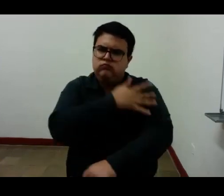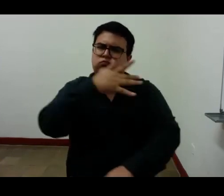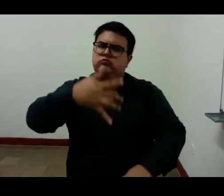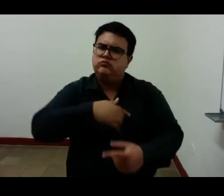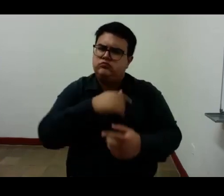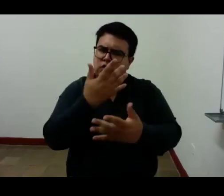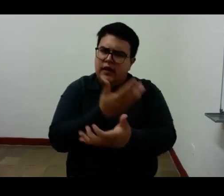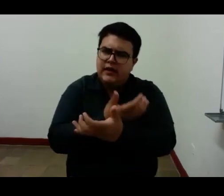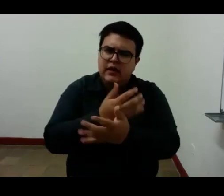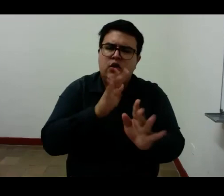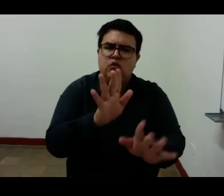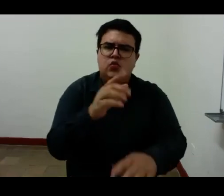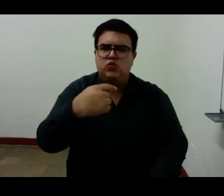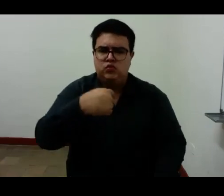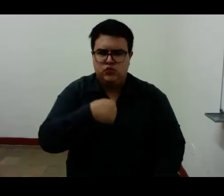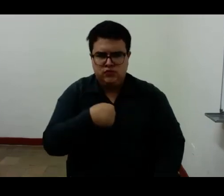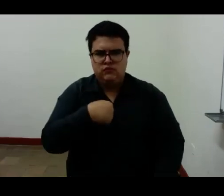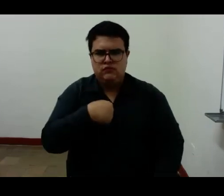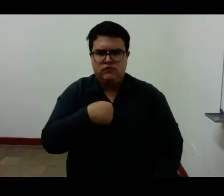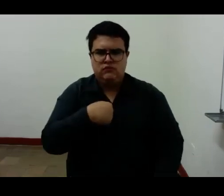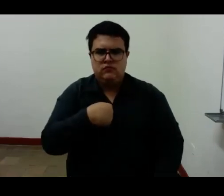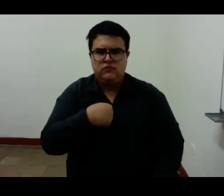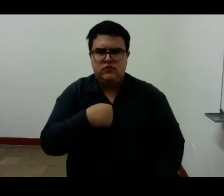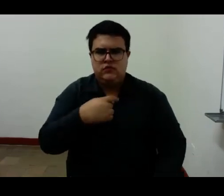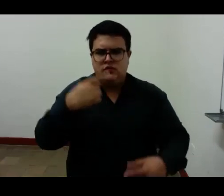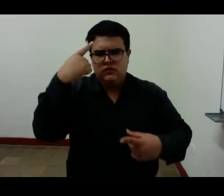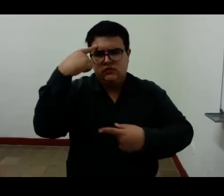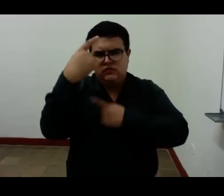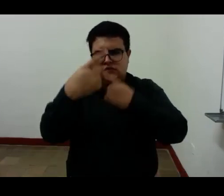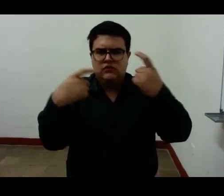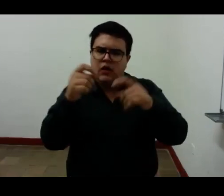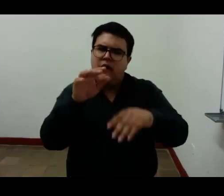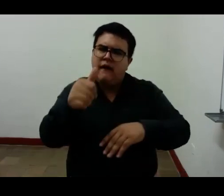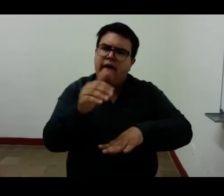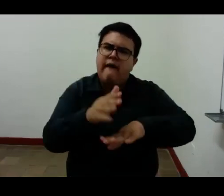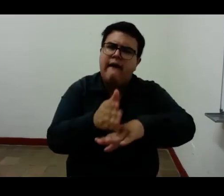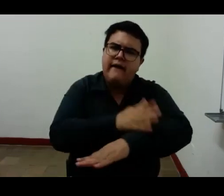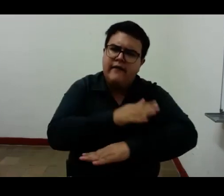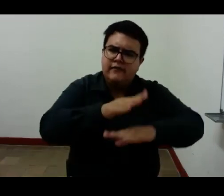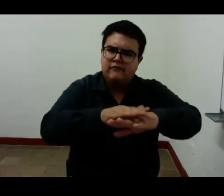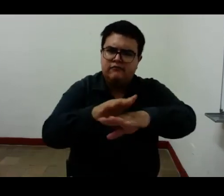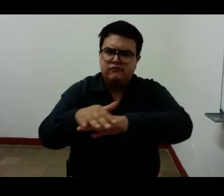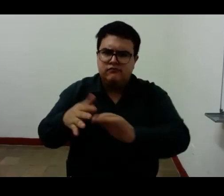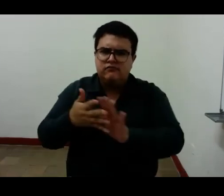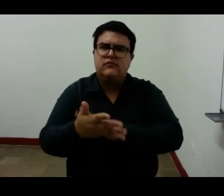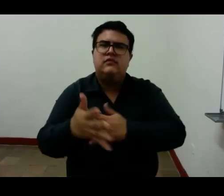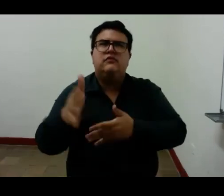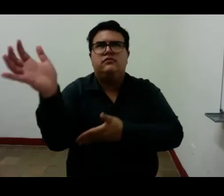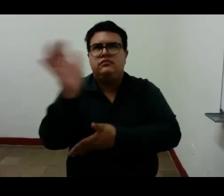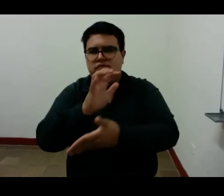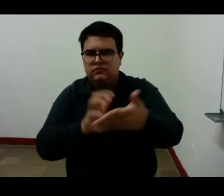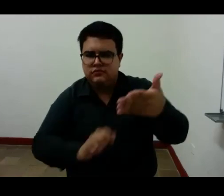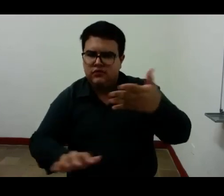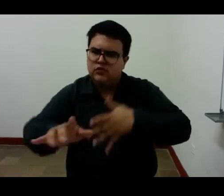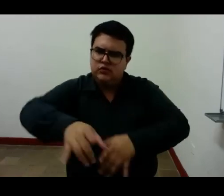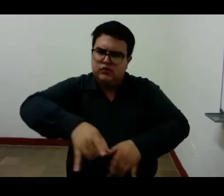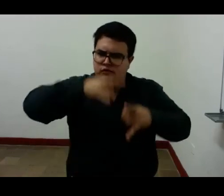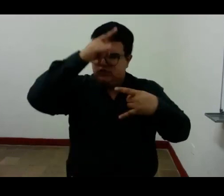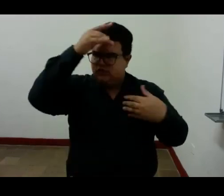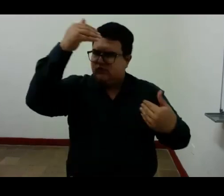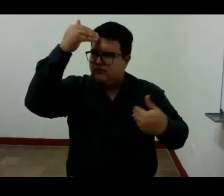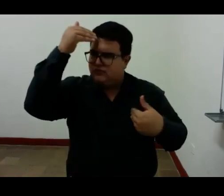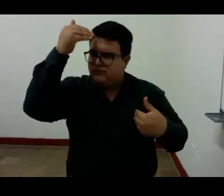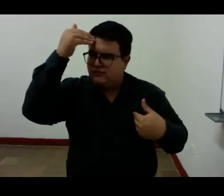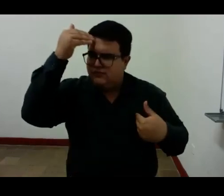a la que se refirió como una geografía de la conciencia de nosotros mismos